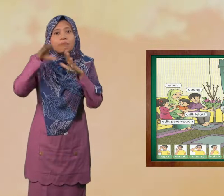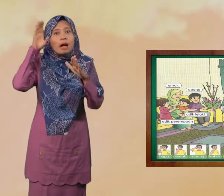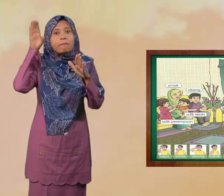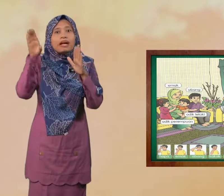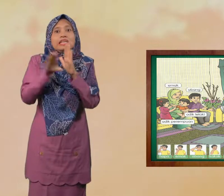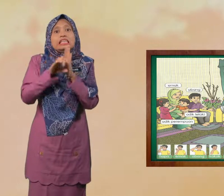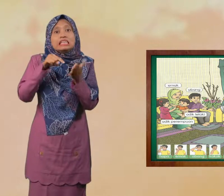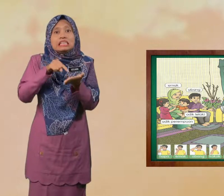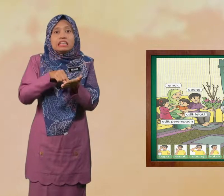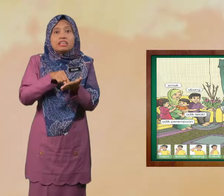gambar ini?